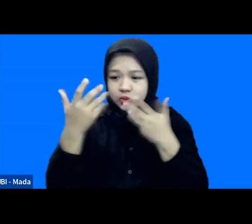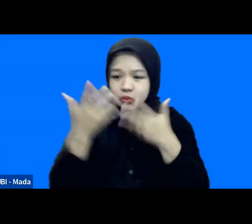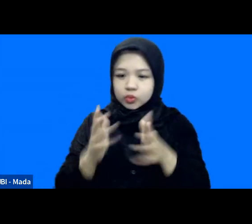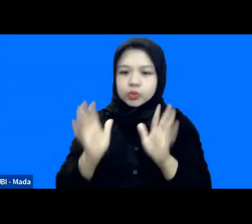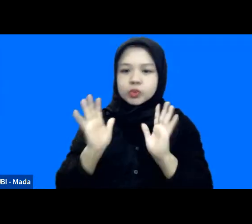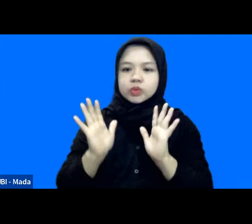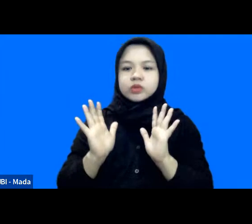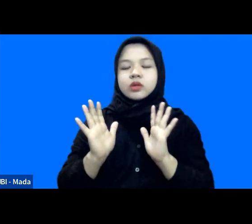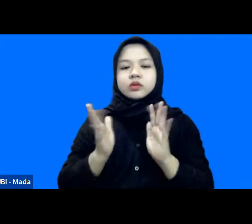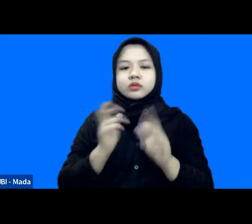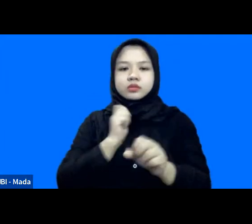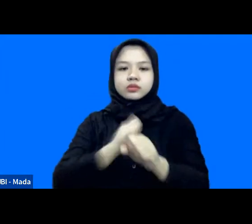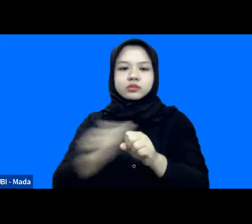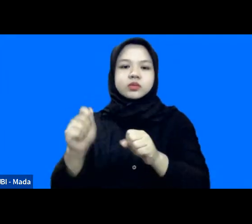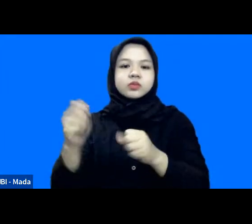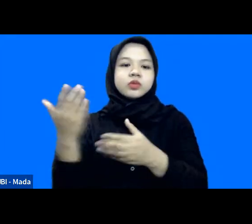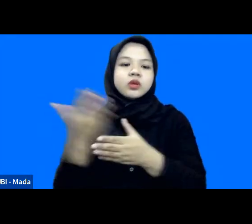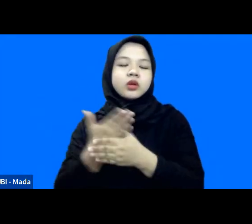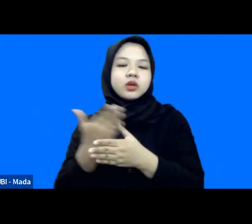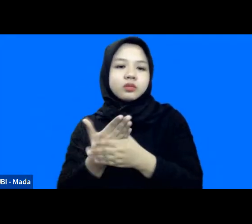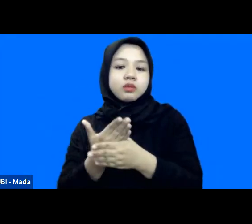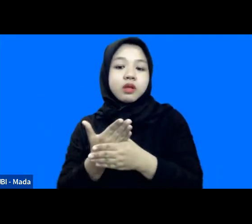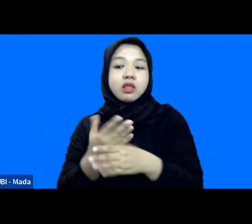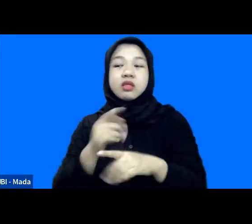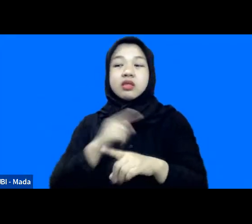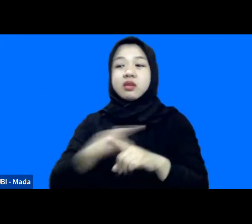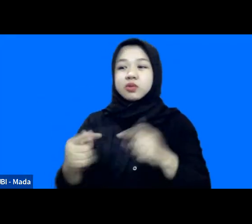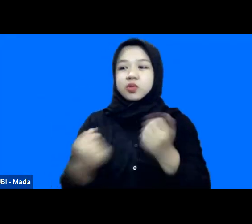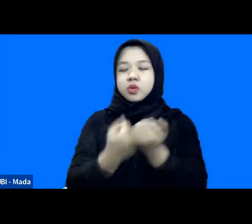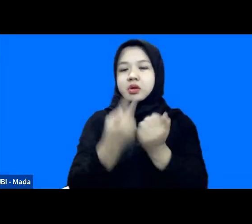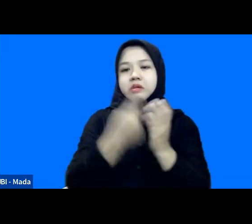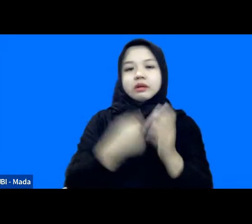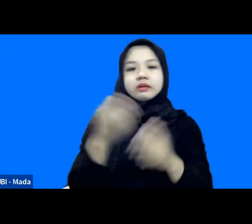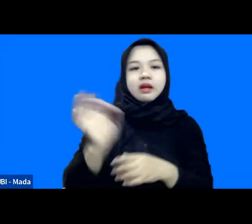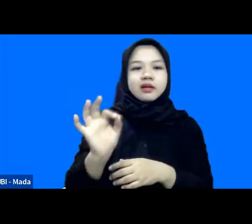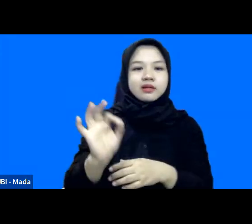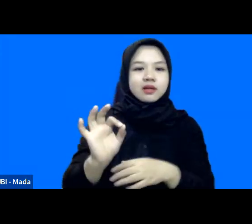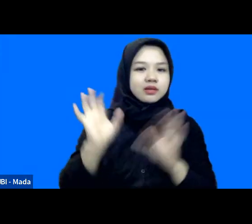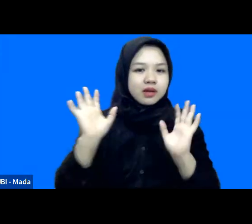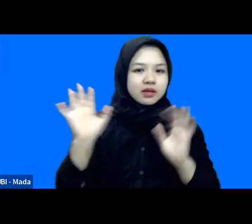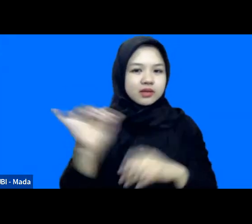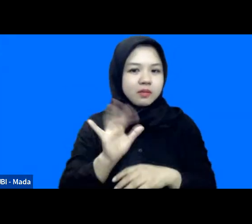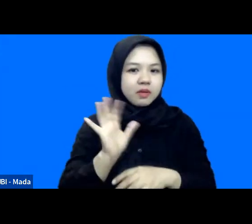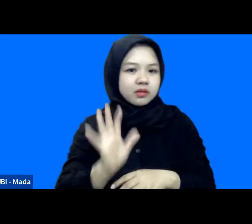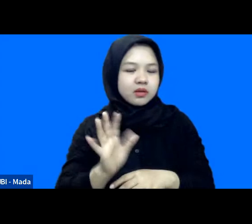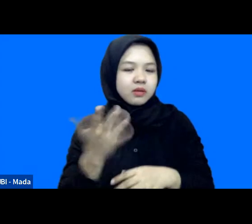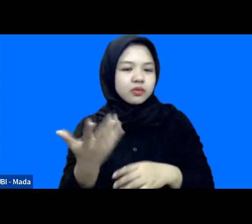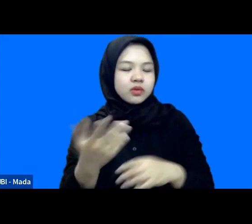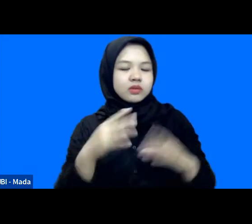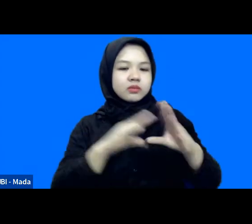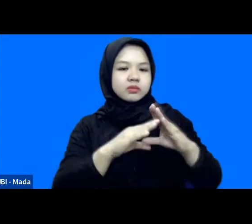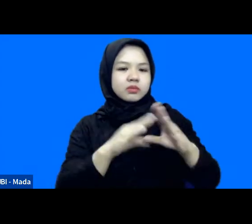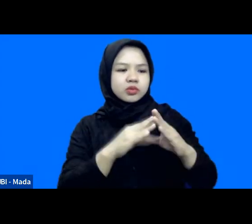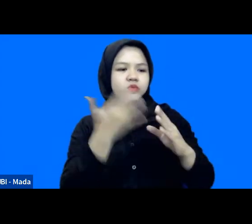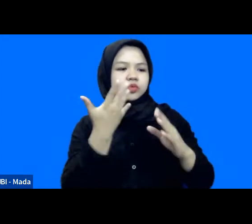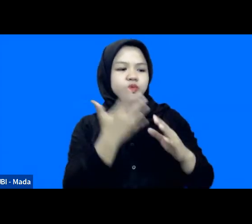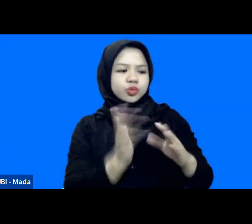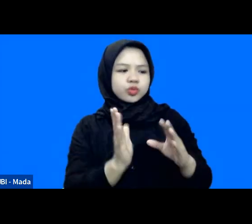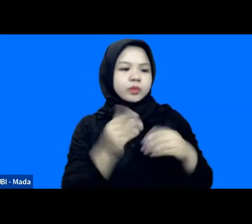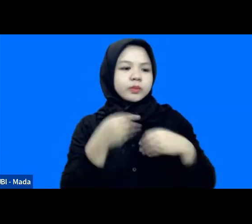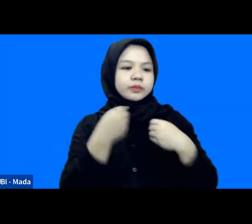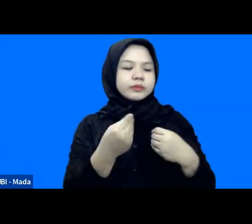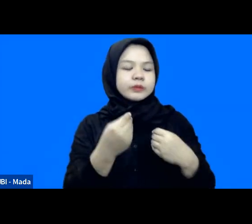membuat dokumen itu tetapi dukungan anggarannya tidak ada yang sama saja gitu kan walaupun misalnya BPBD itu sudah memberi